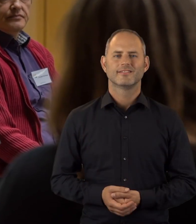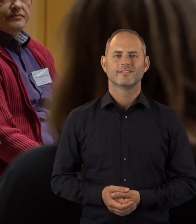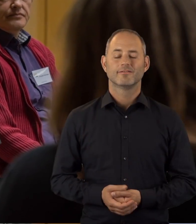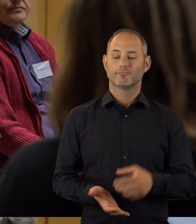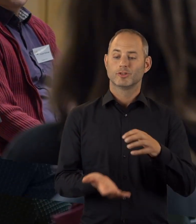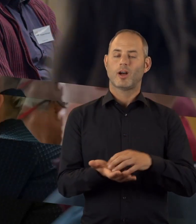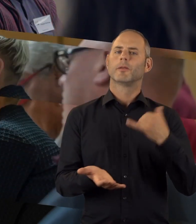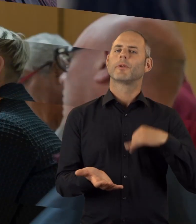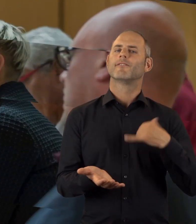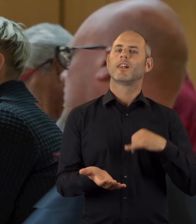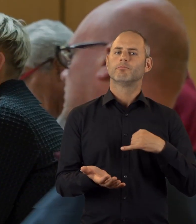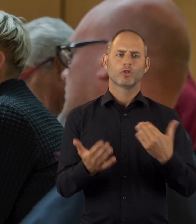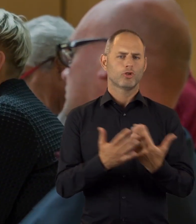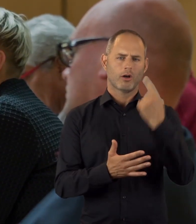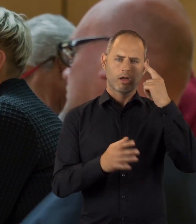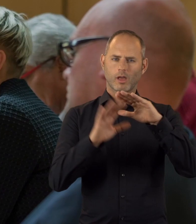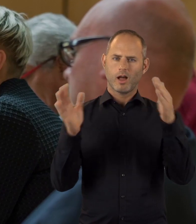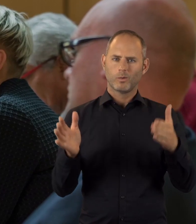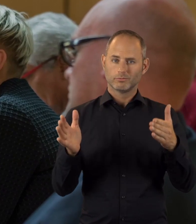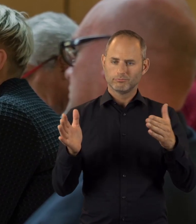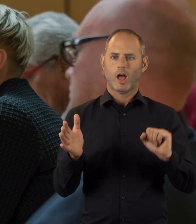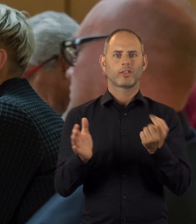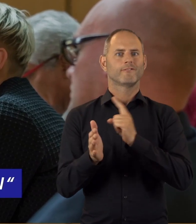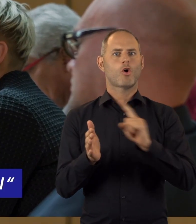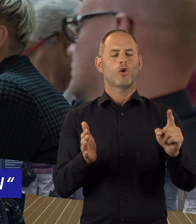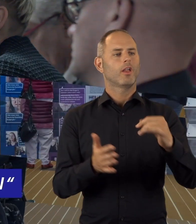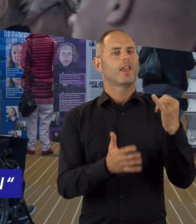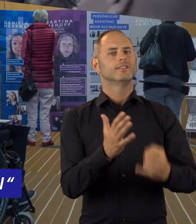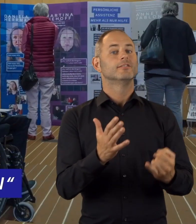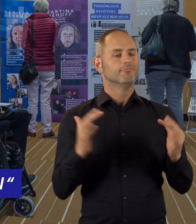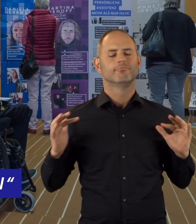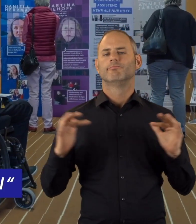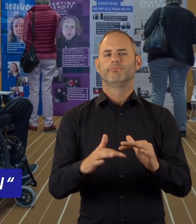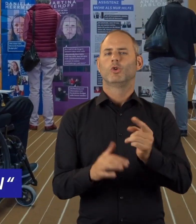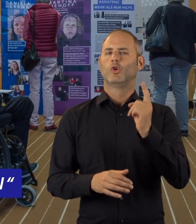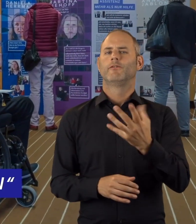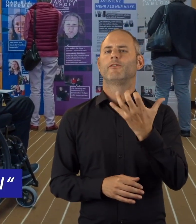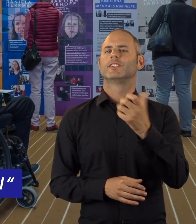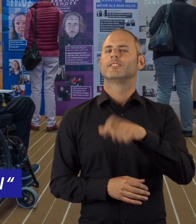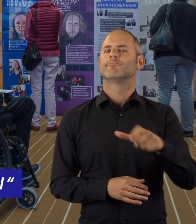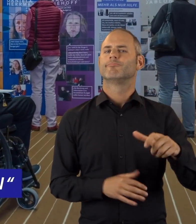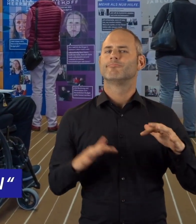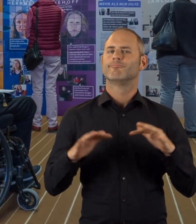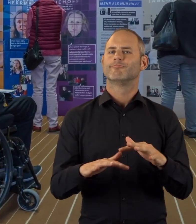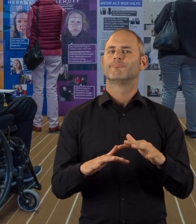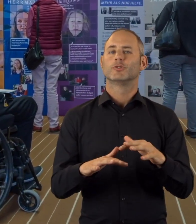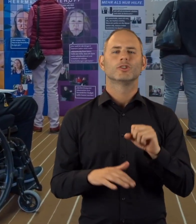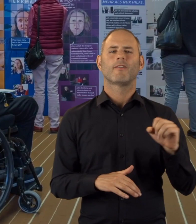Gut 150 Teilnehmende waren am Abschlusstag der Aktionswoche ins neue Rathaus der Stadt Bielefeld gekommen. Stefan